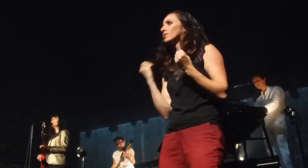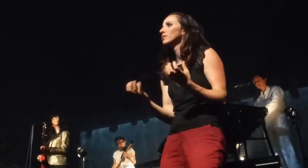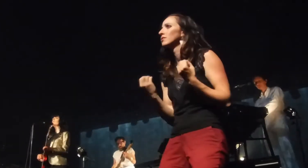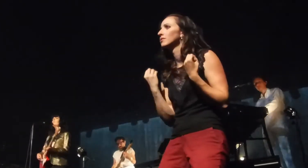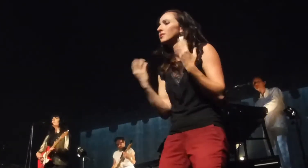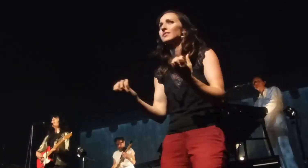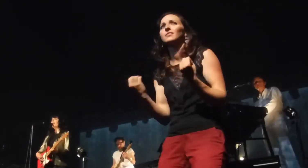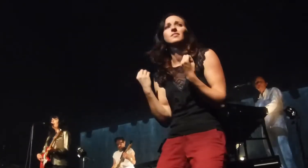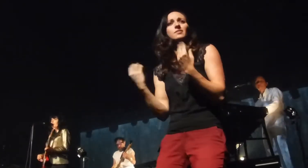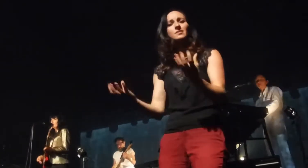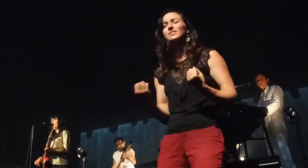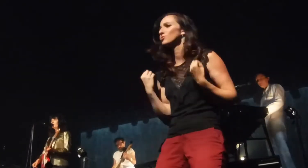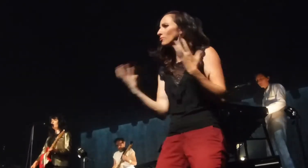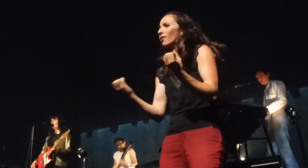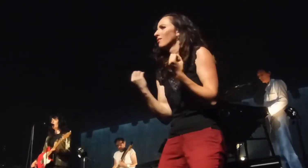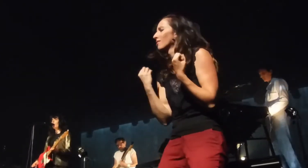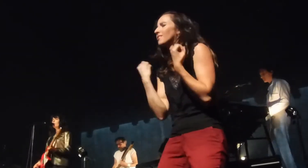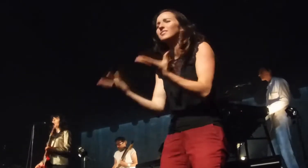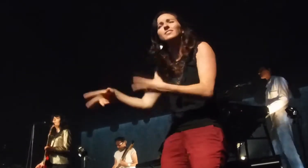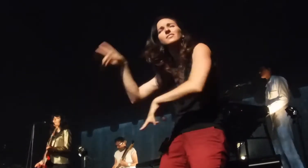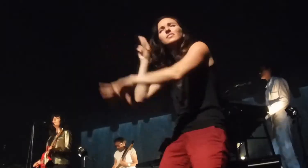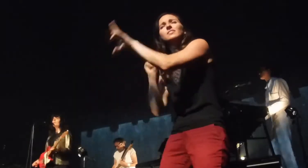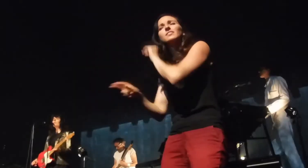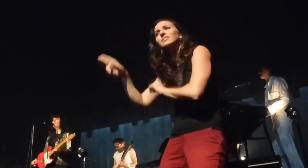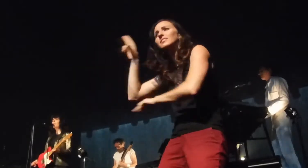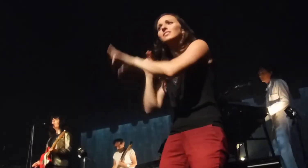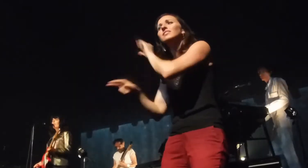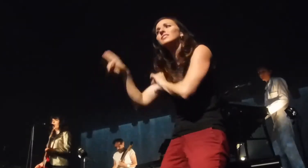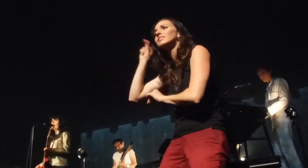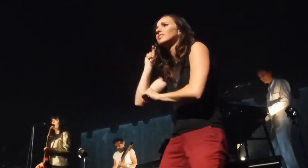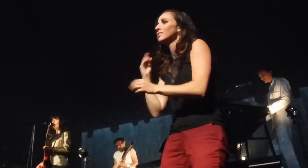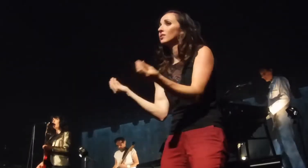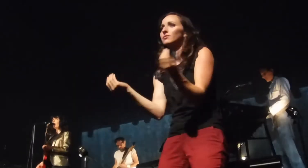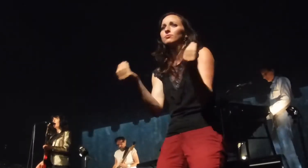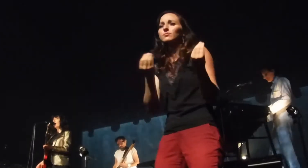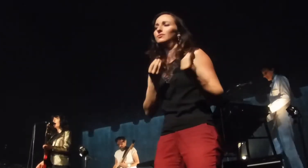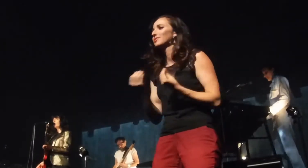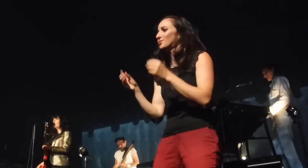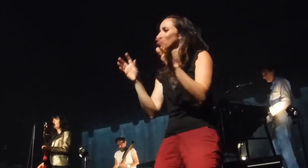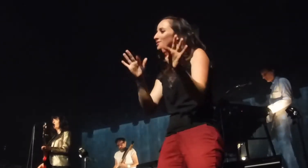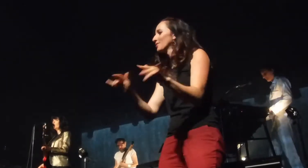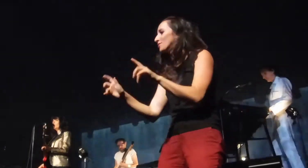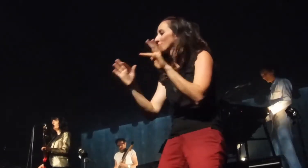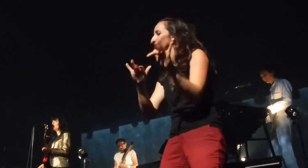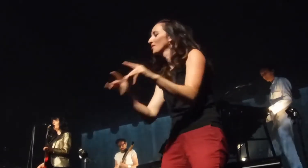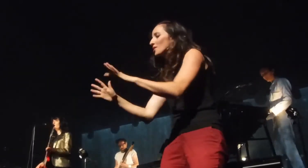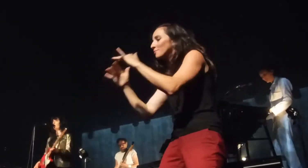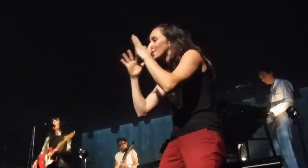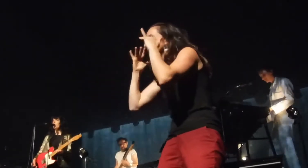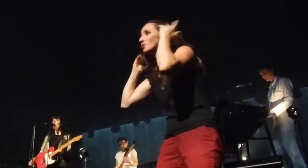si souvent Là sur le piano